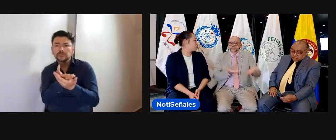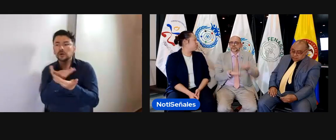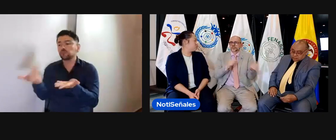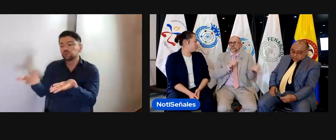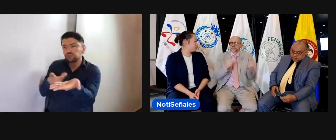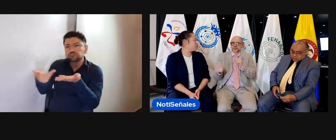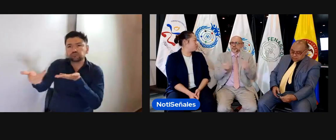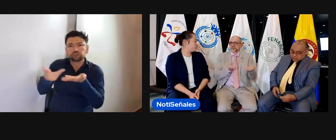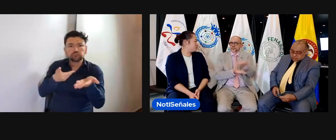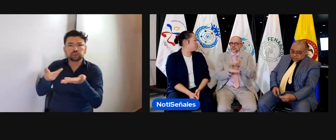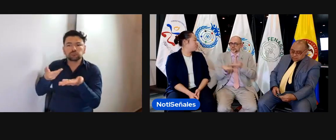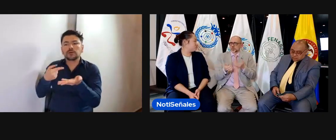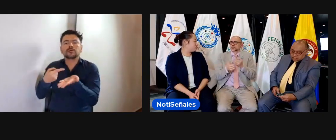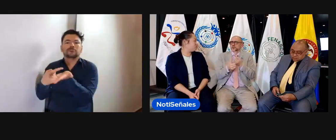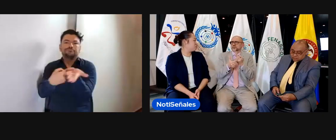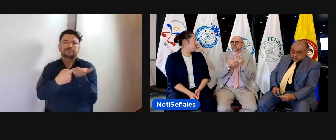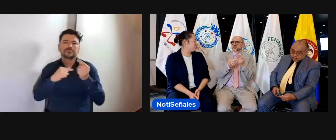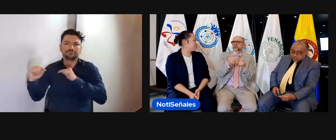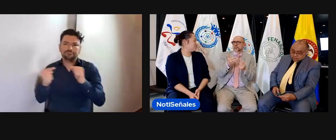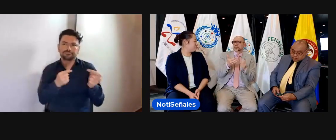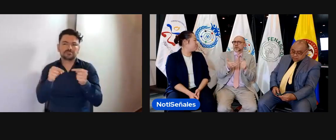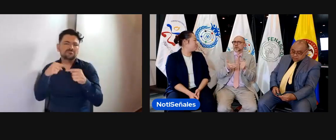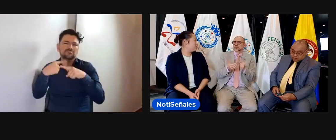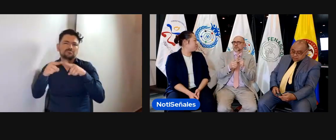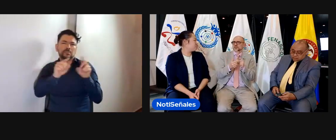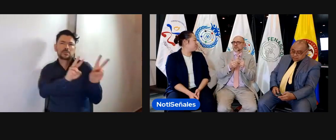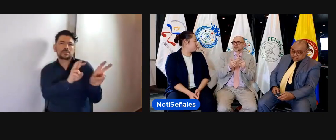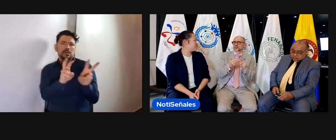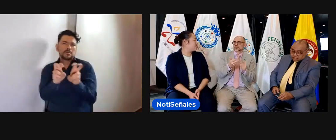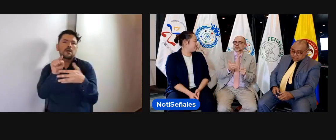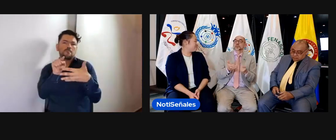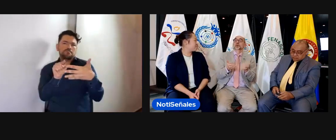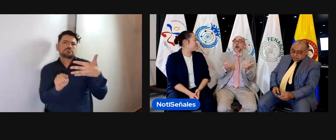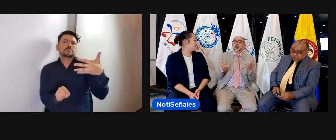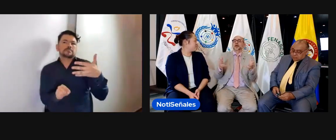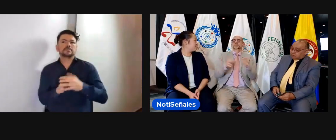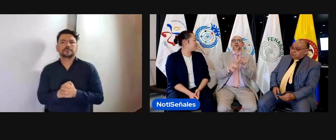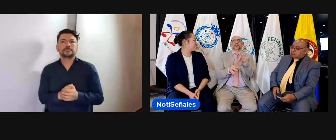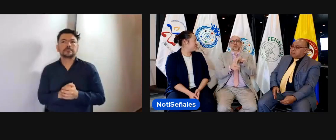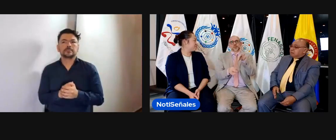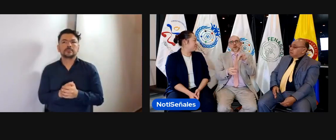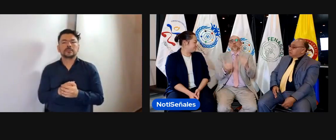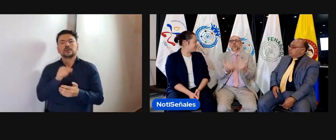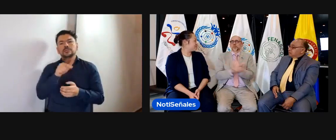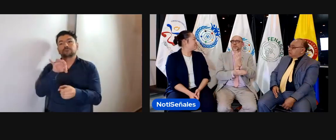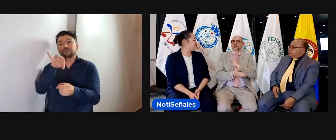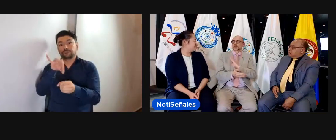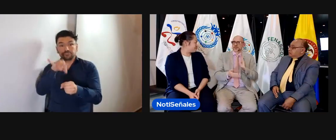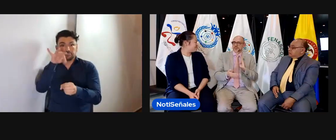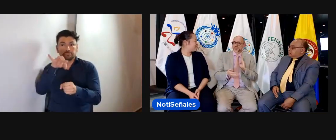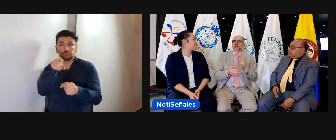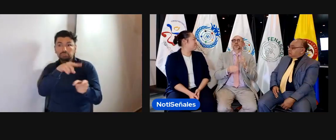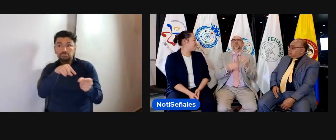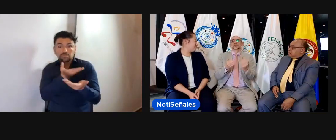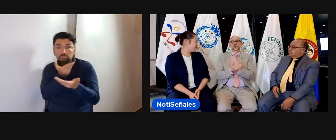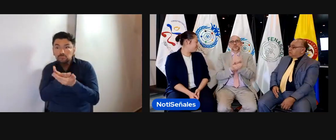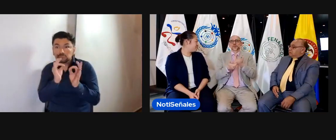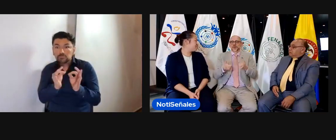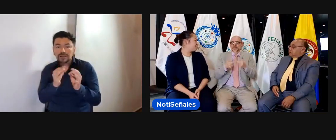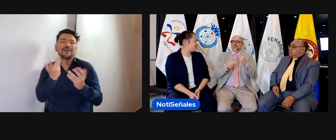busquen representar la filosofía y las necesidades de toda la comunidad, de